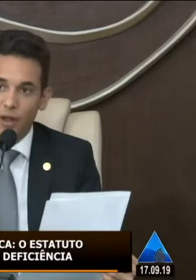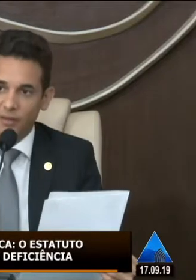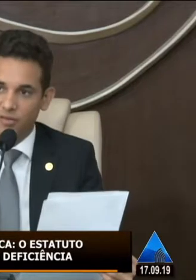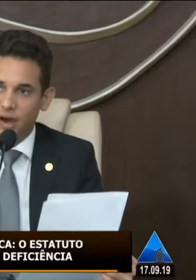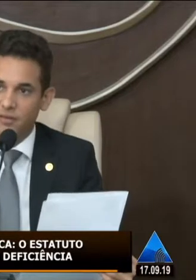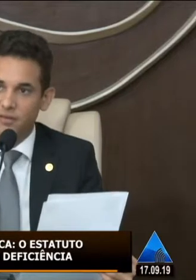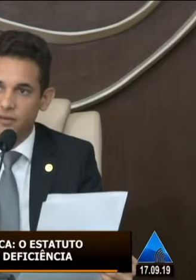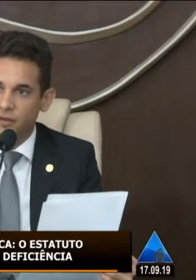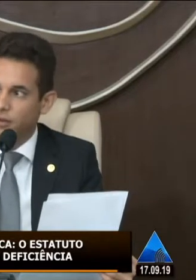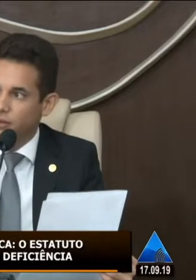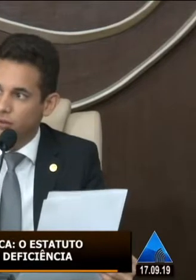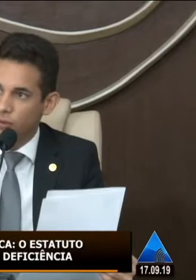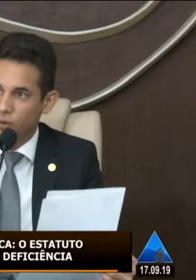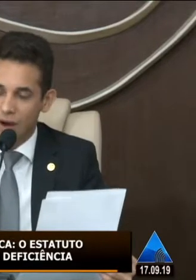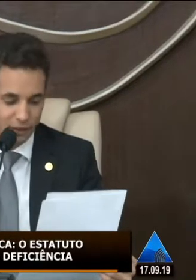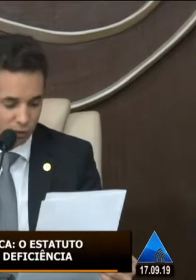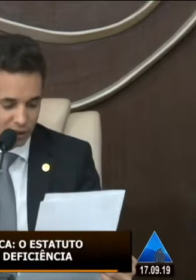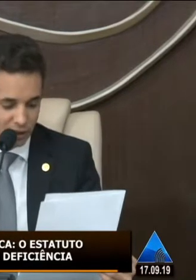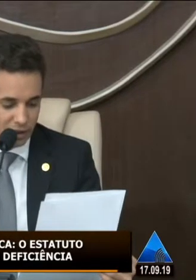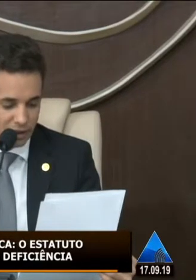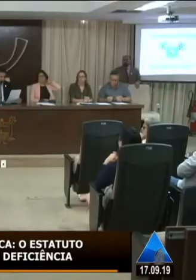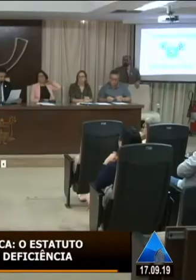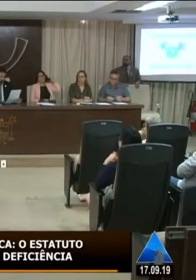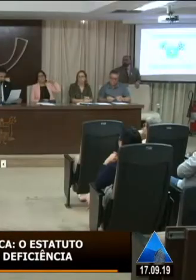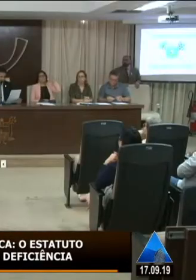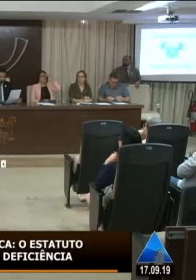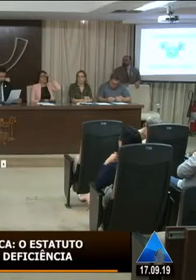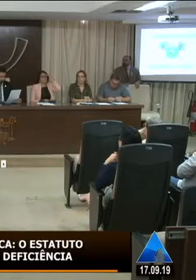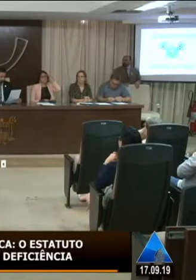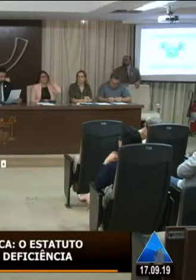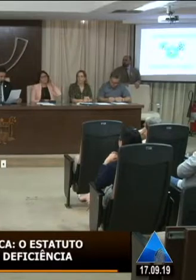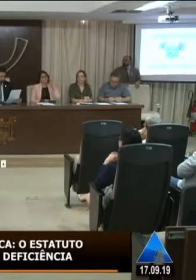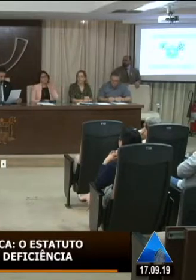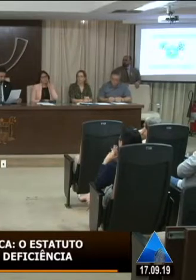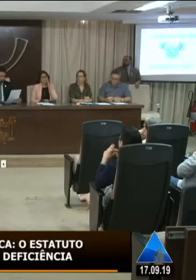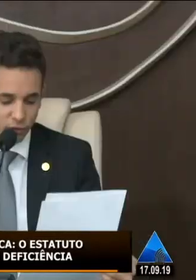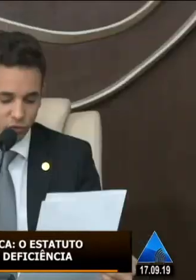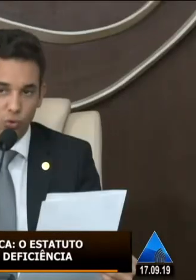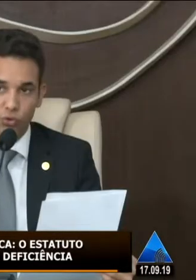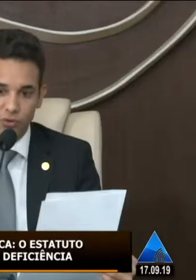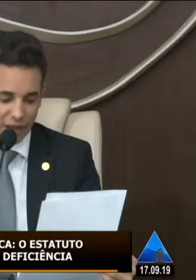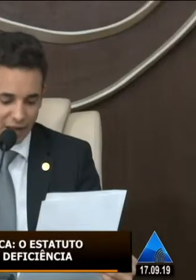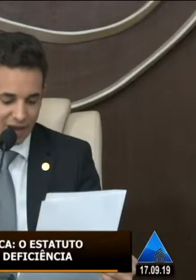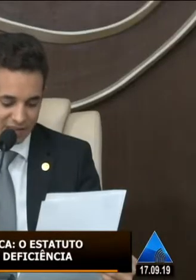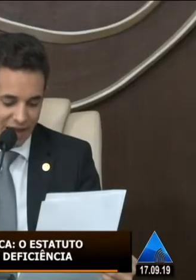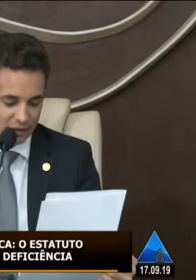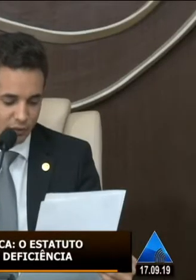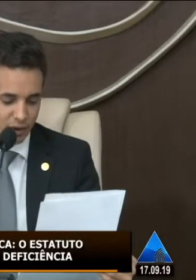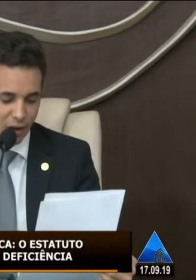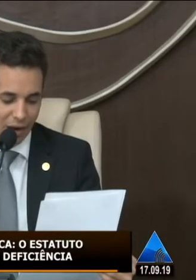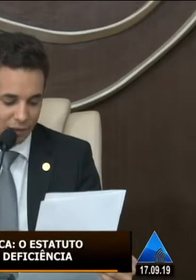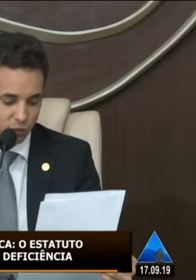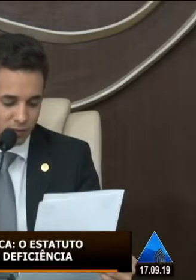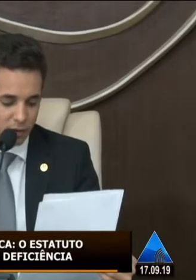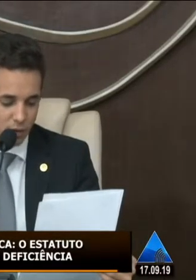-URN, Ronaldo Tavares. Estamos aguardando aqui. E também o representante da Associação de Surdos de Natal, Asnat, que